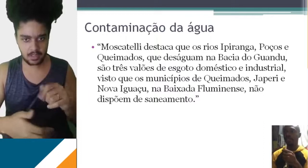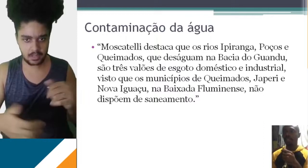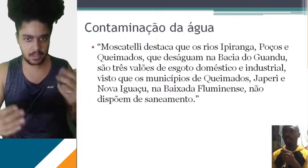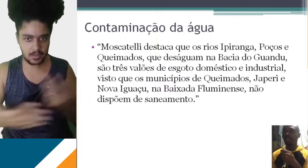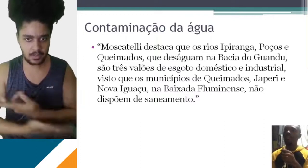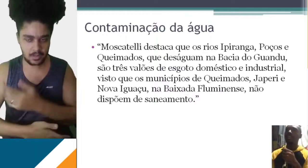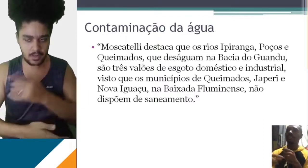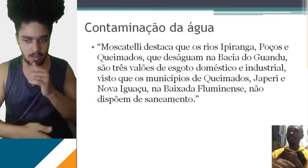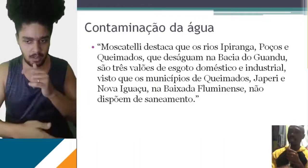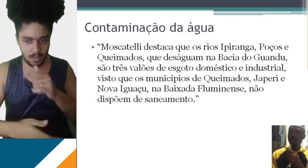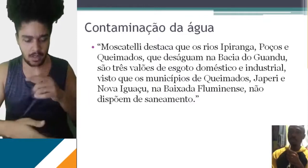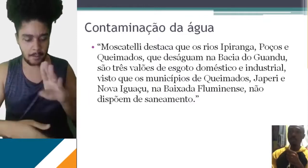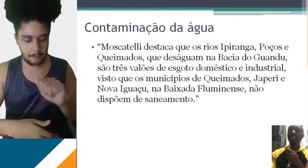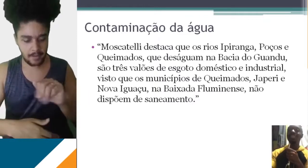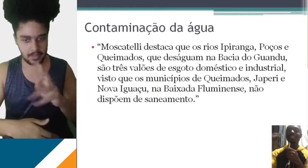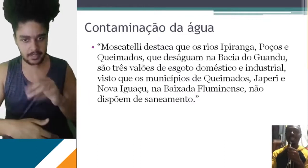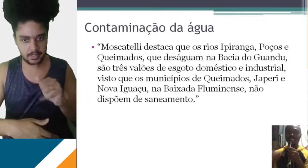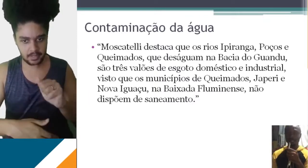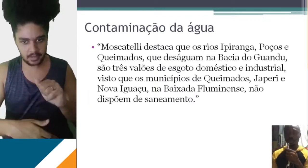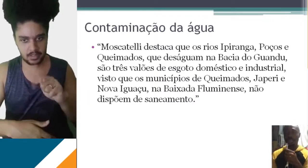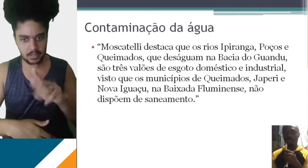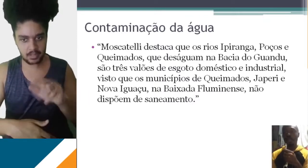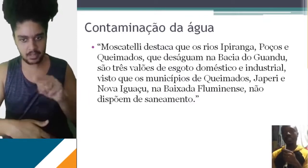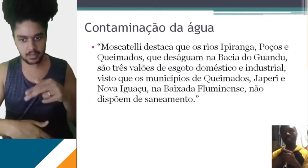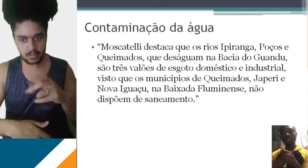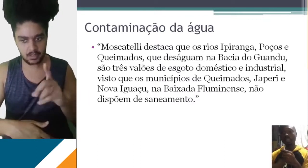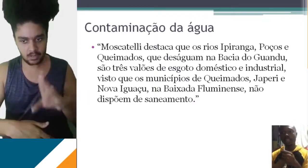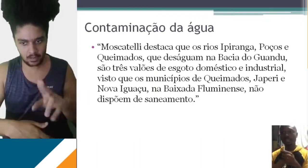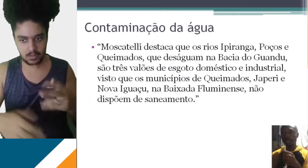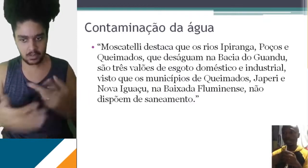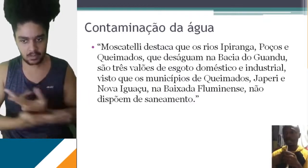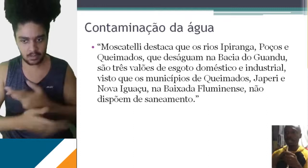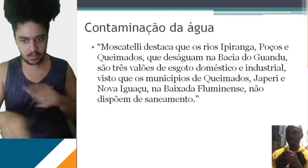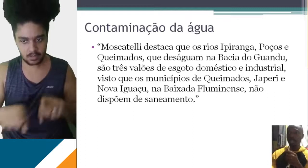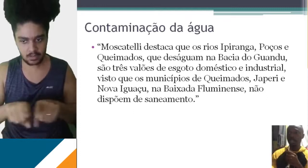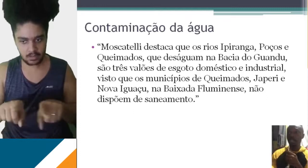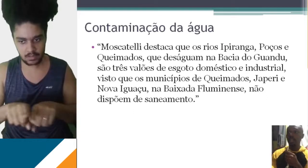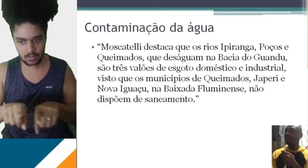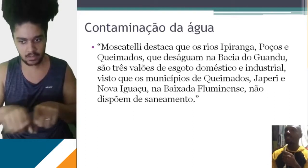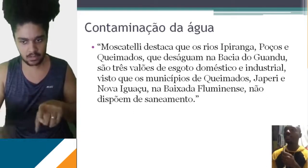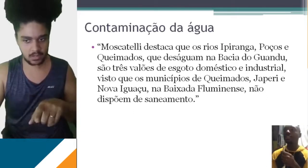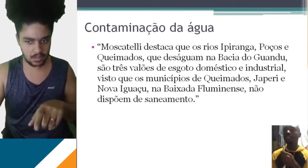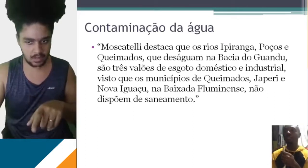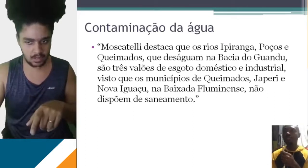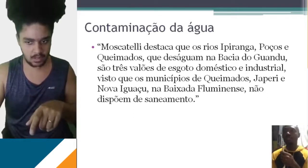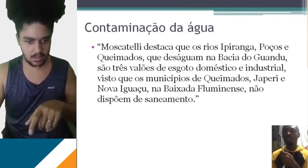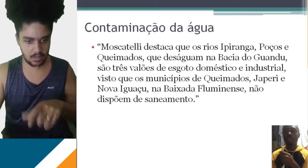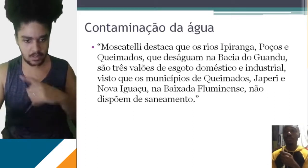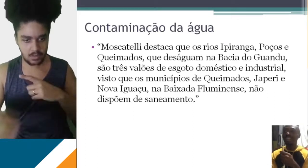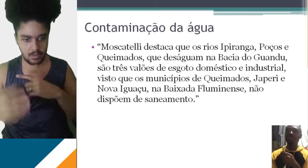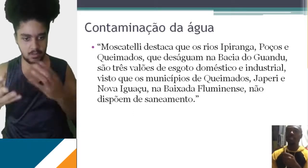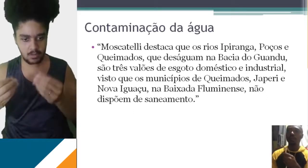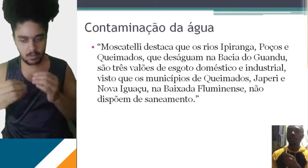poços e queimados, que vão desaguar na Baía de Guandu, que, no caso, abastece a nossa casa, abastece a minha casa, sua casa, são, na verdade, três valões de